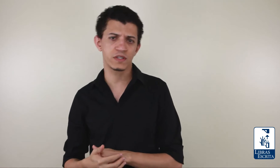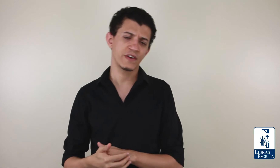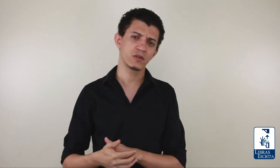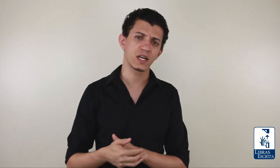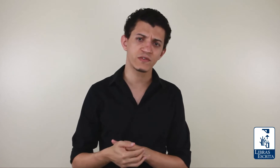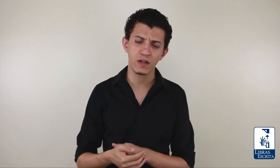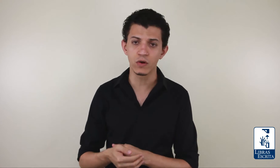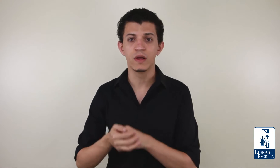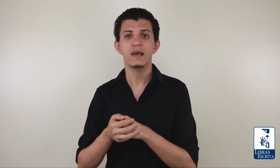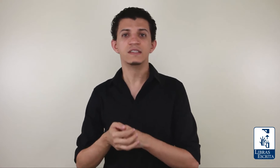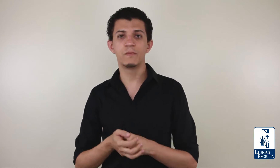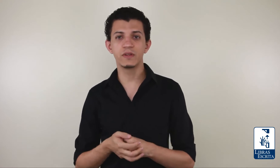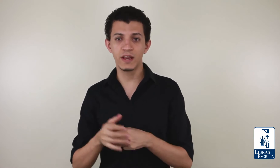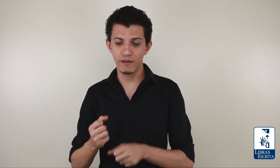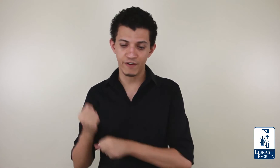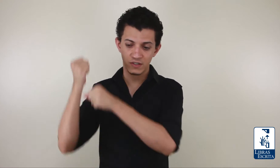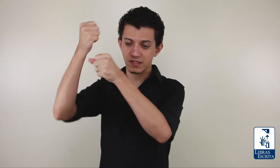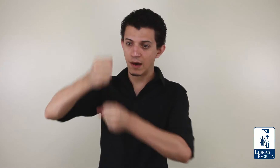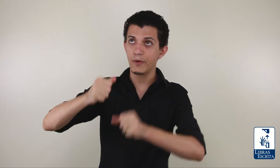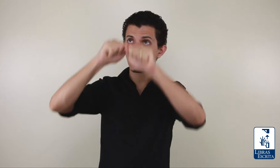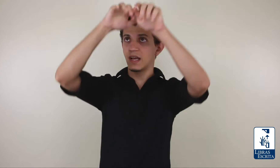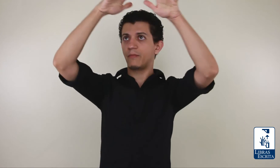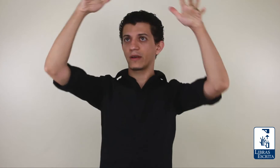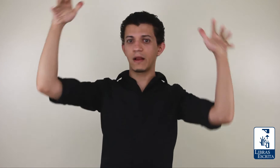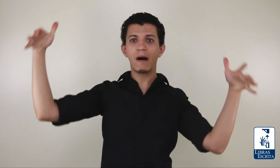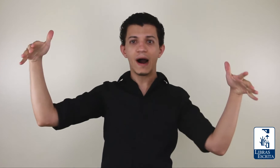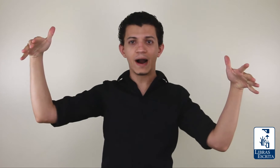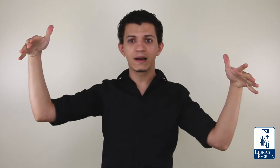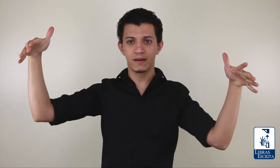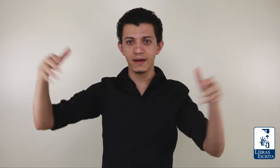você fazer o classificador. Você poderia enfatizar, por exemplo, aquela barraca, né?